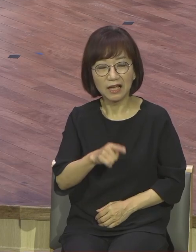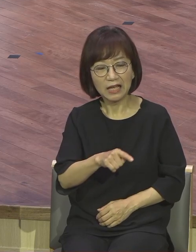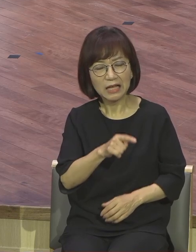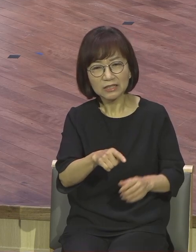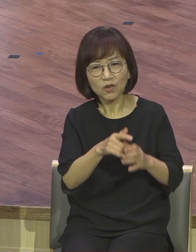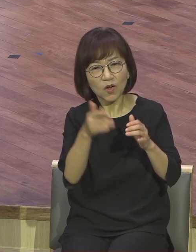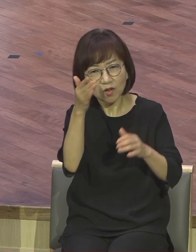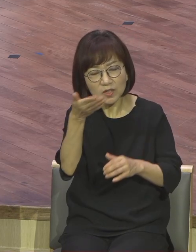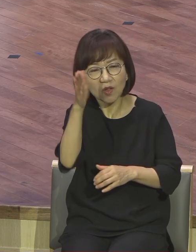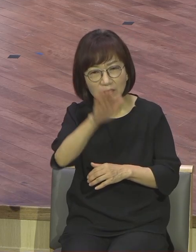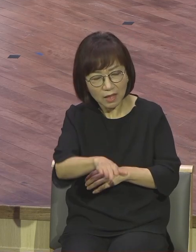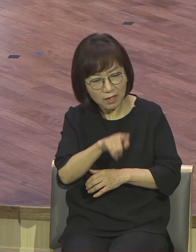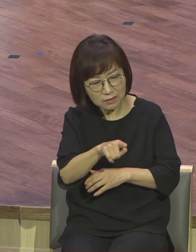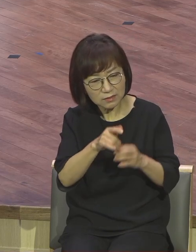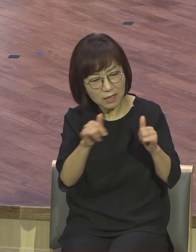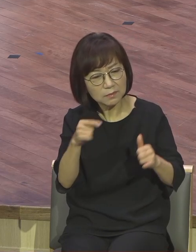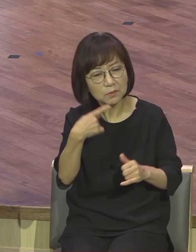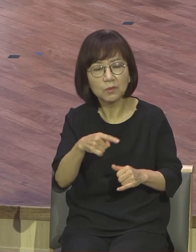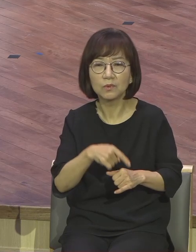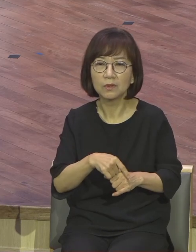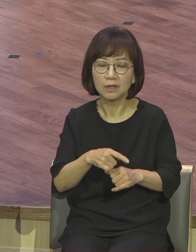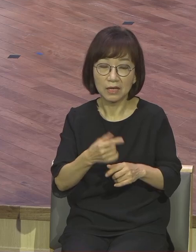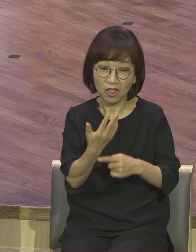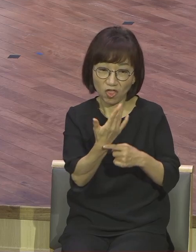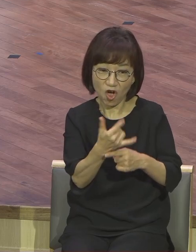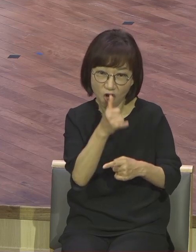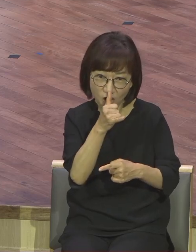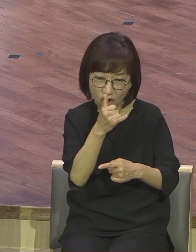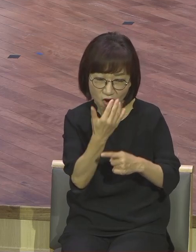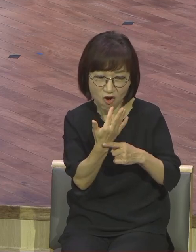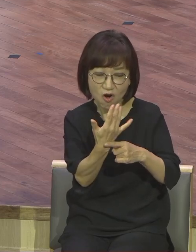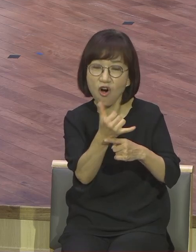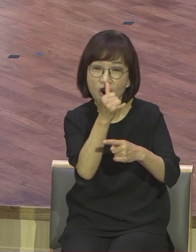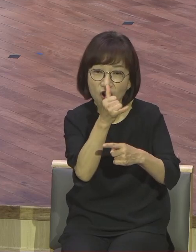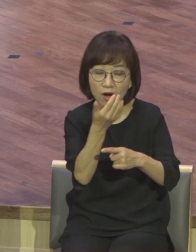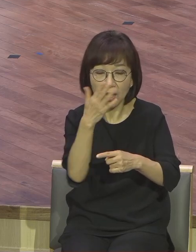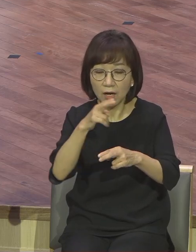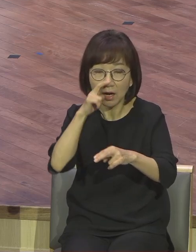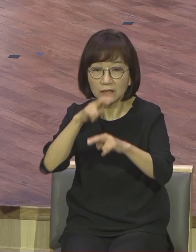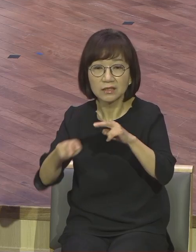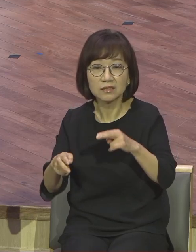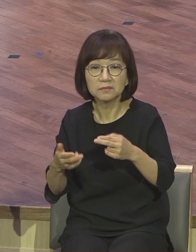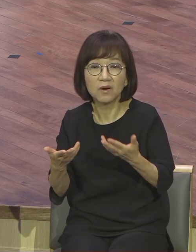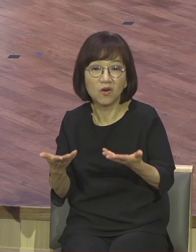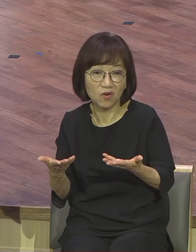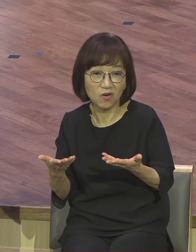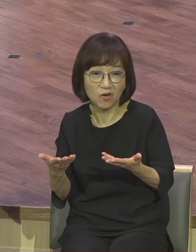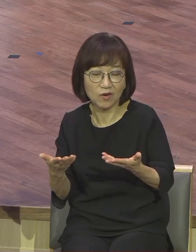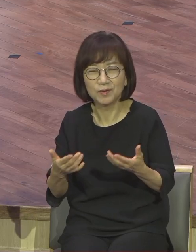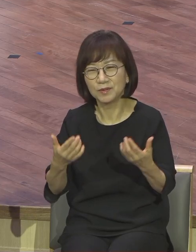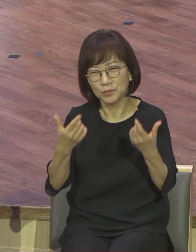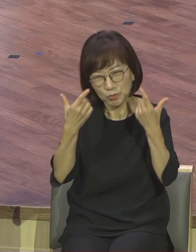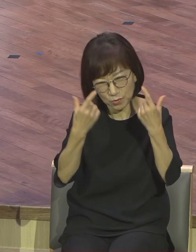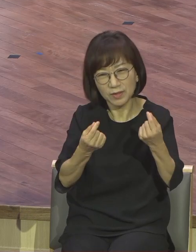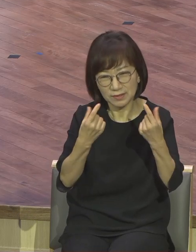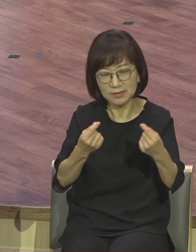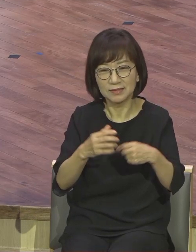기름이 준비되지 못한 사람 예수님이 지금 비유를 드는 핵심입니다.